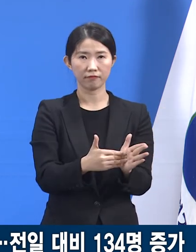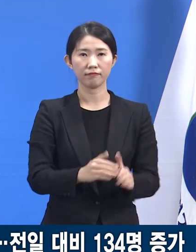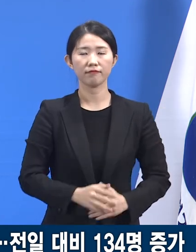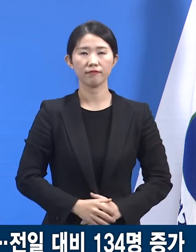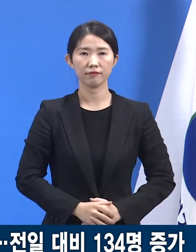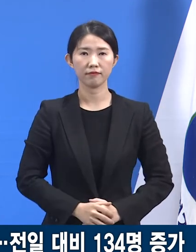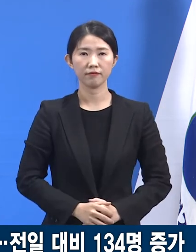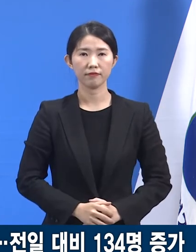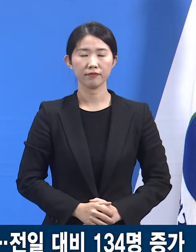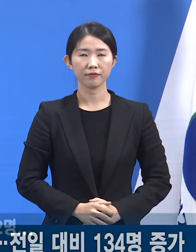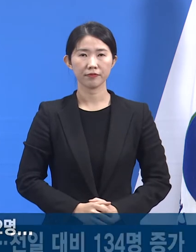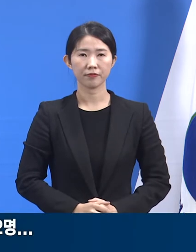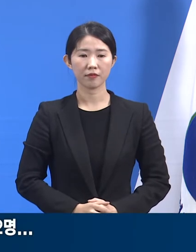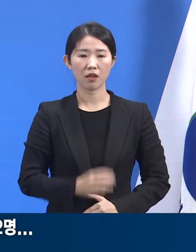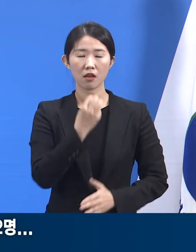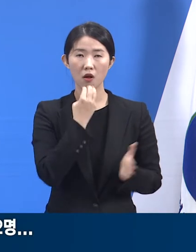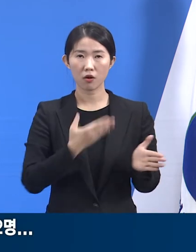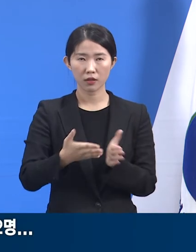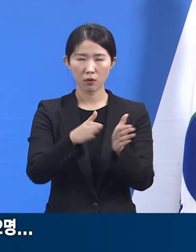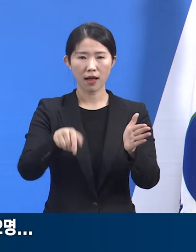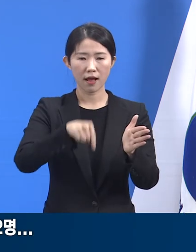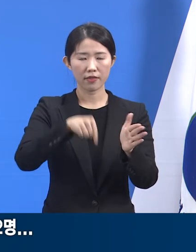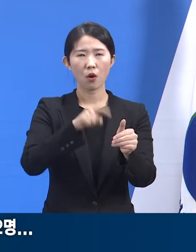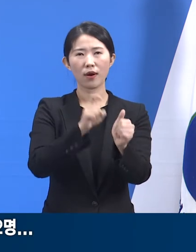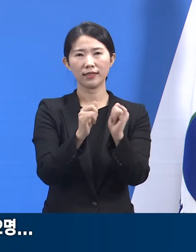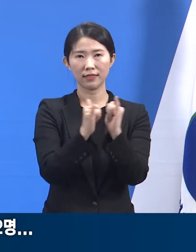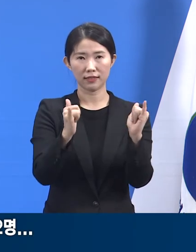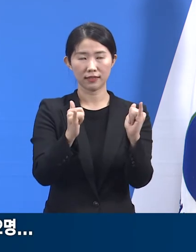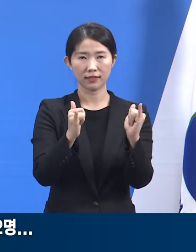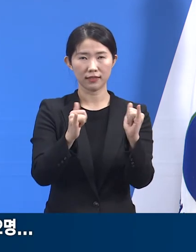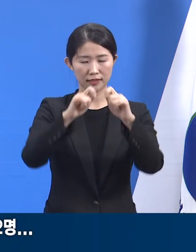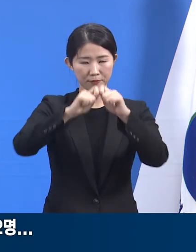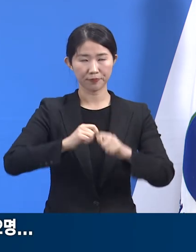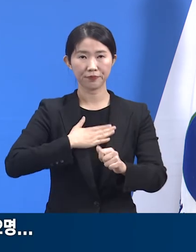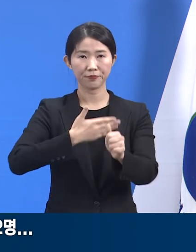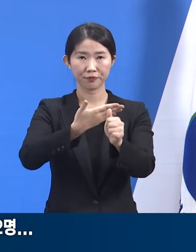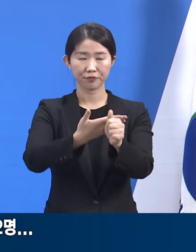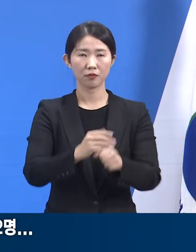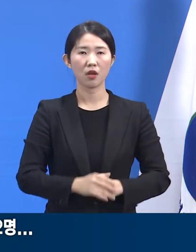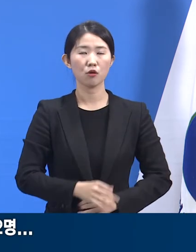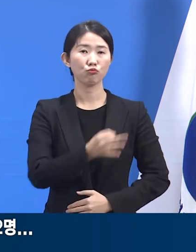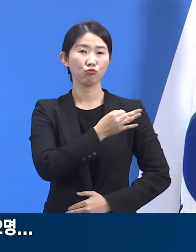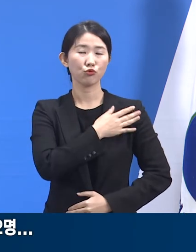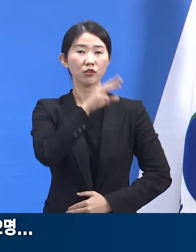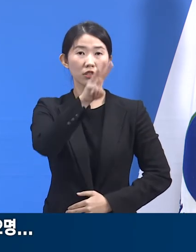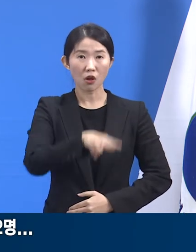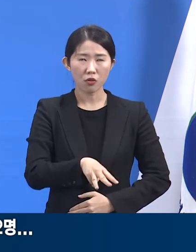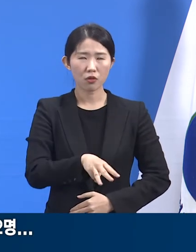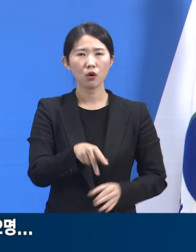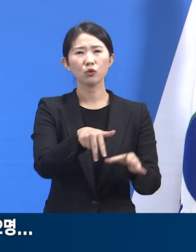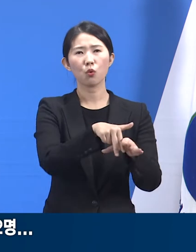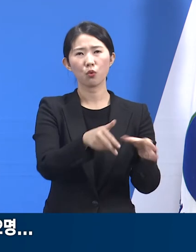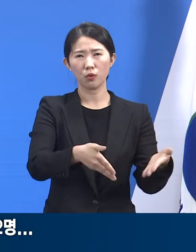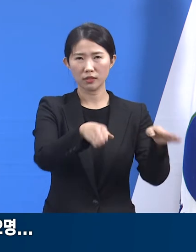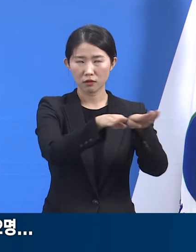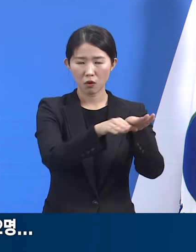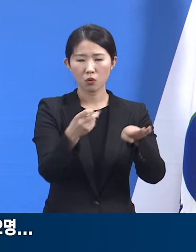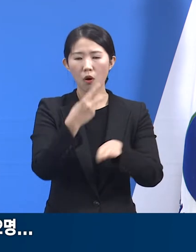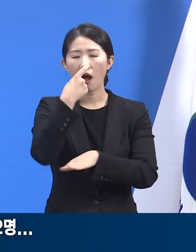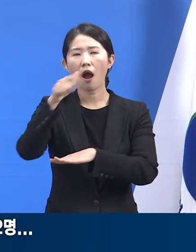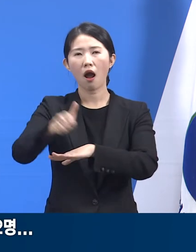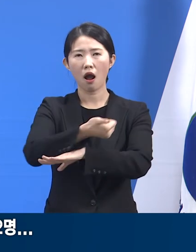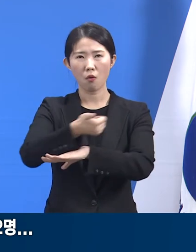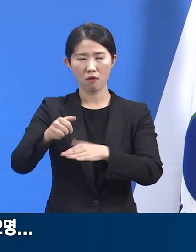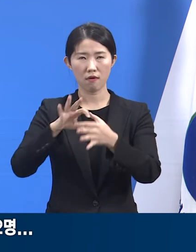도내 주요 확진 상황에 대해 말씀드리겠습니다. 부천시 소재 종교시설과 학원 관련 확진 상황입니다.